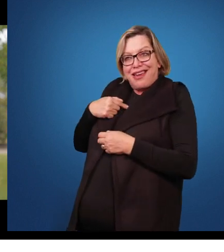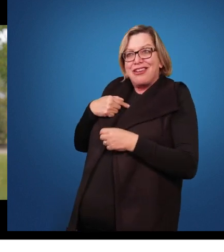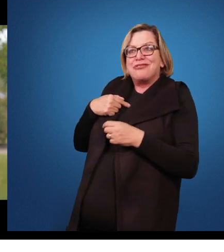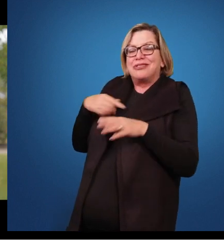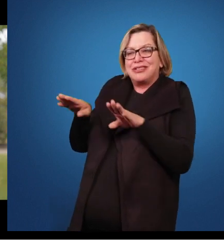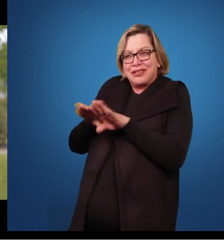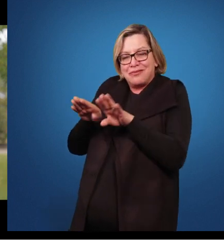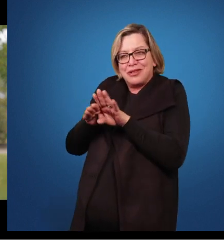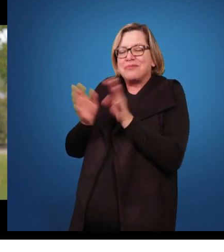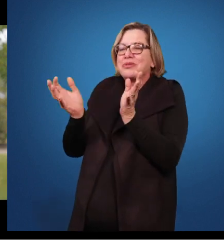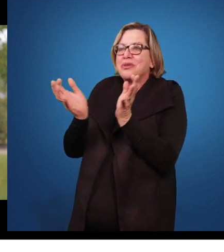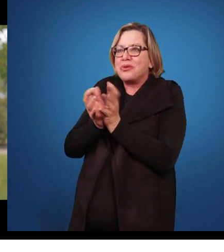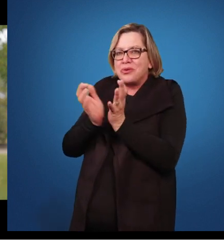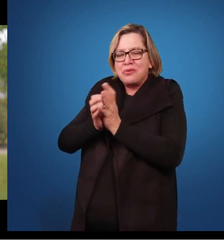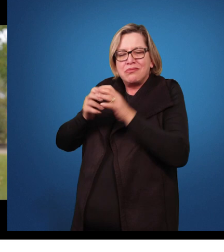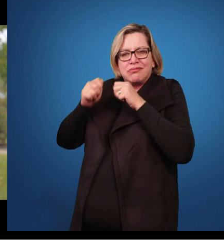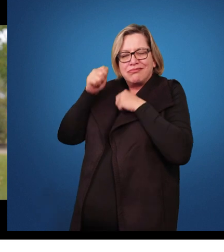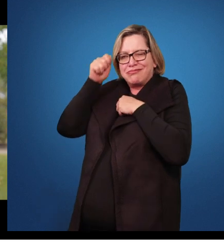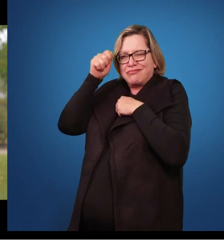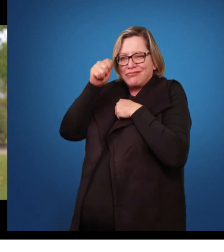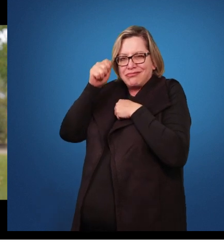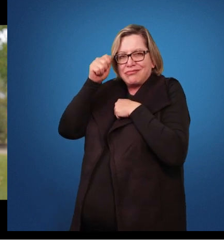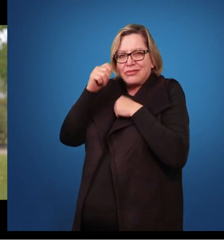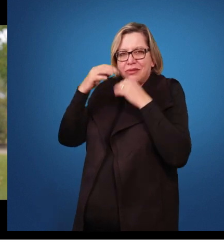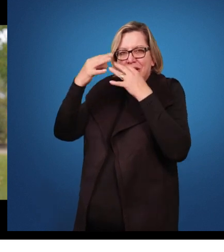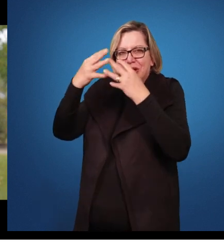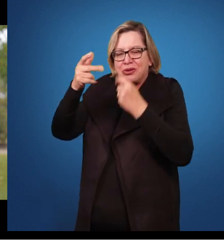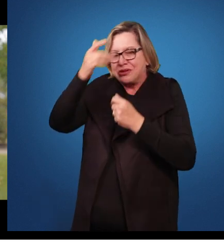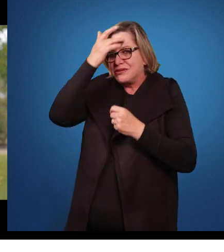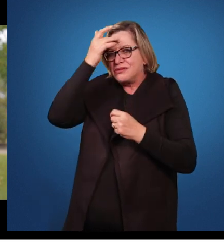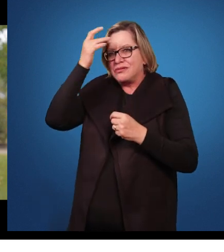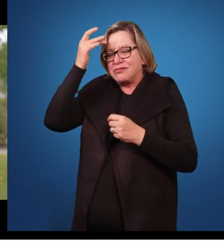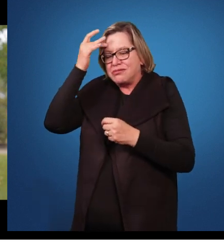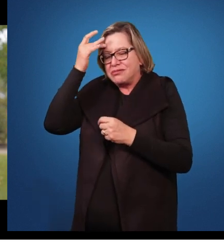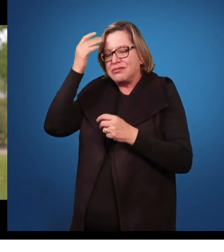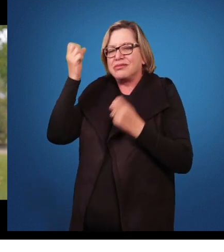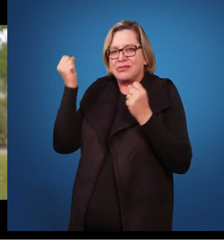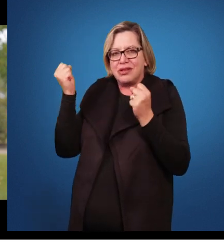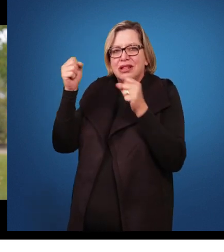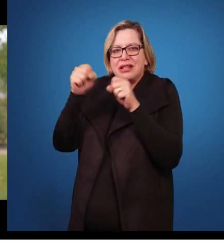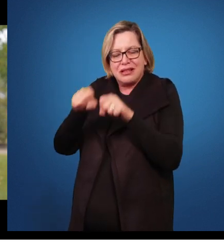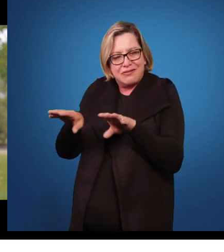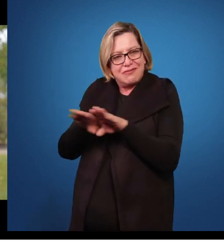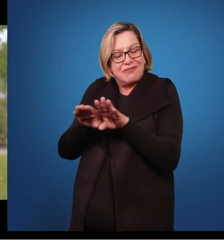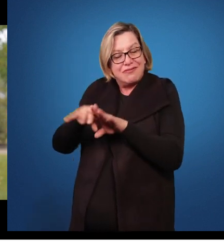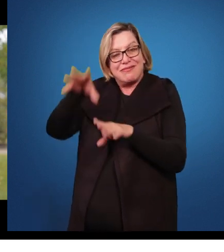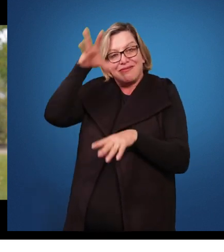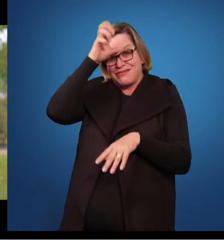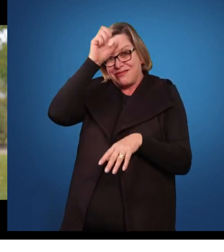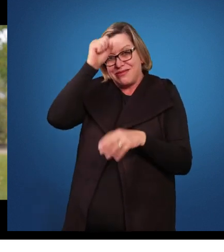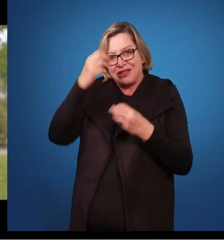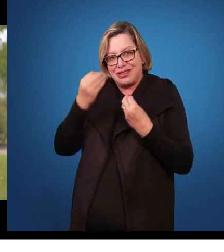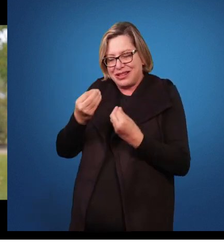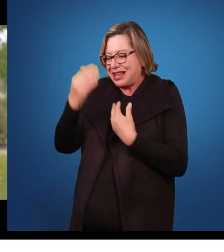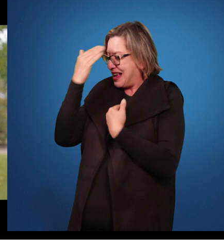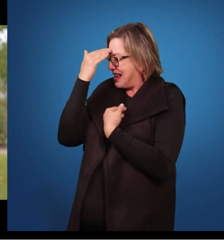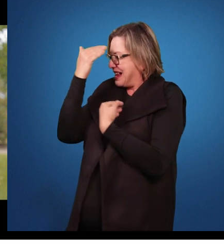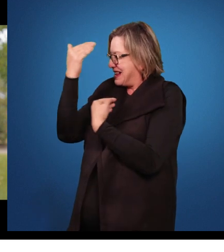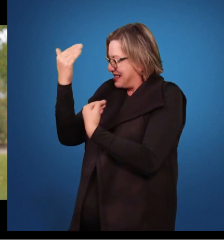aqui atrás das câmeras e para toda a nossa audiência. Eu agradeço a sua disposição. E se tivermos um último ponto que você queira